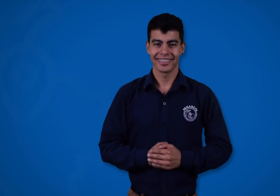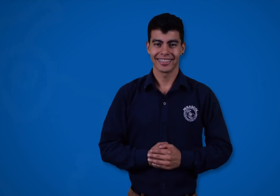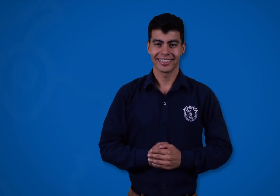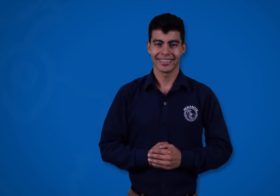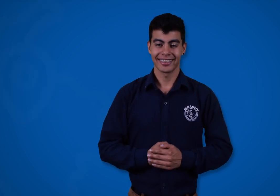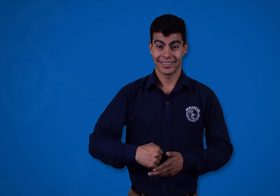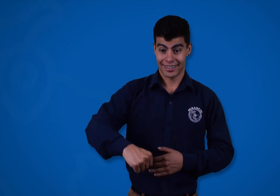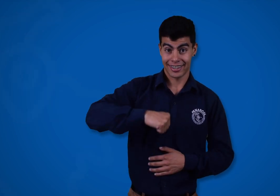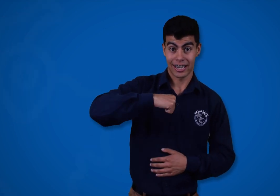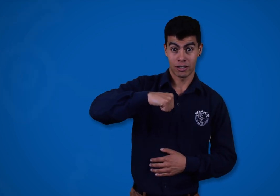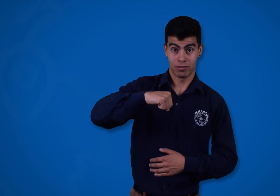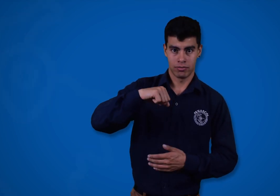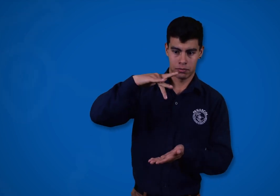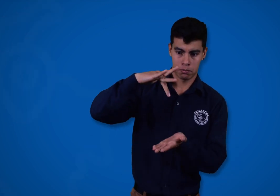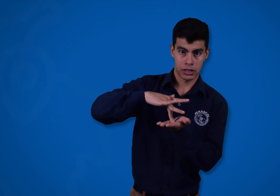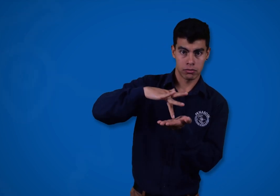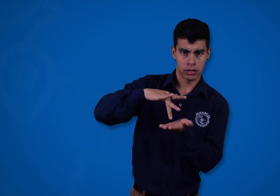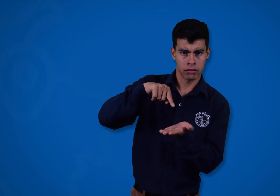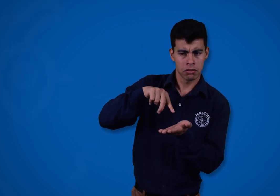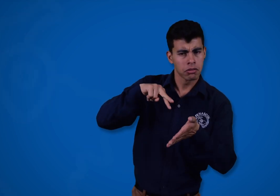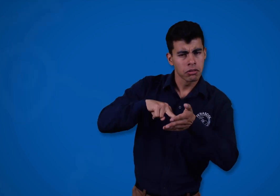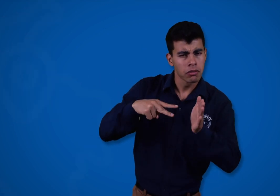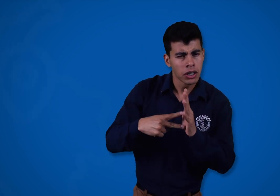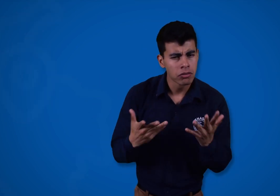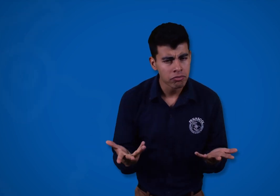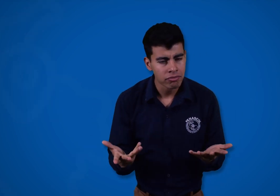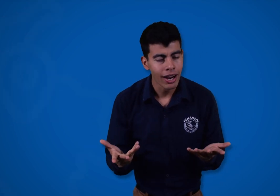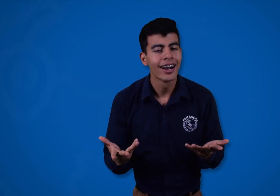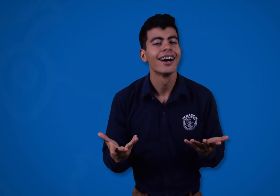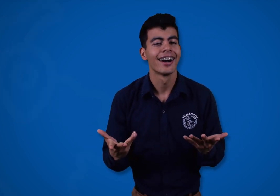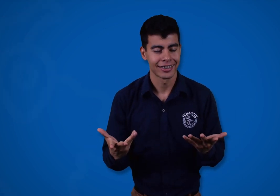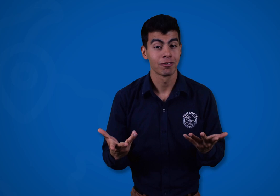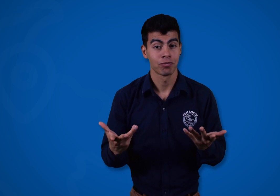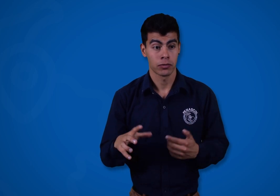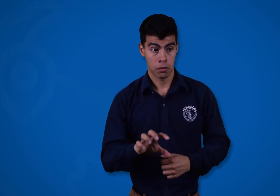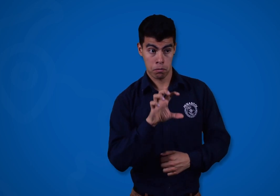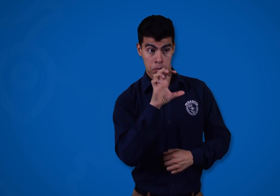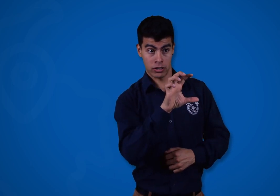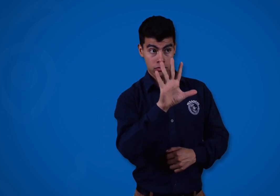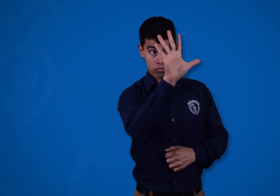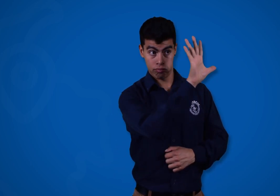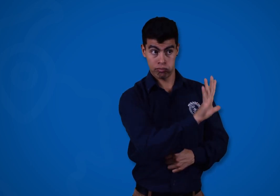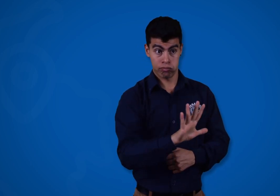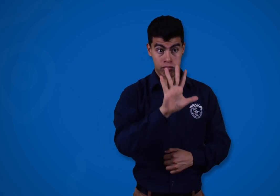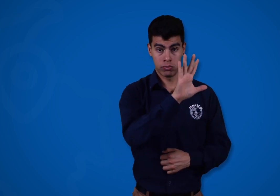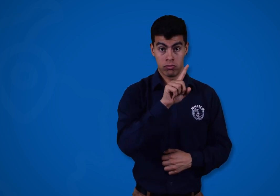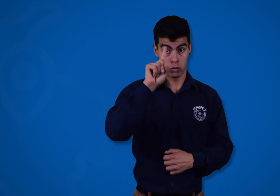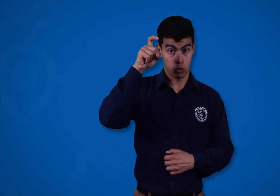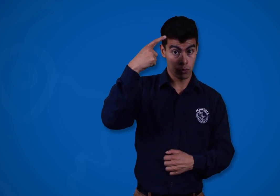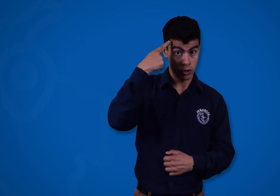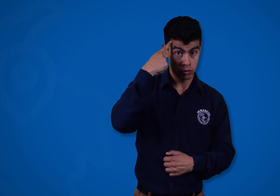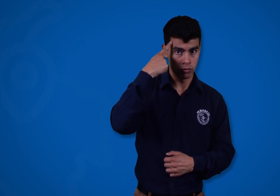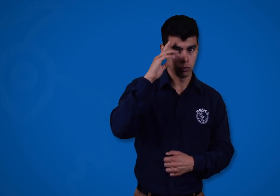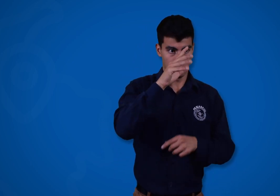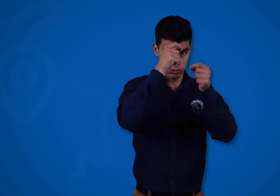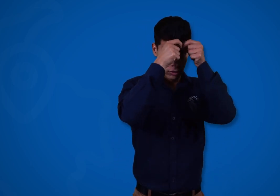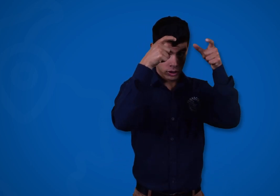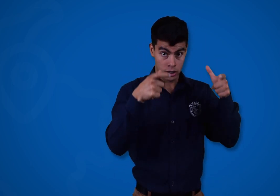¿Qué quiere decir tener el derecho a la participación? dentro de la estructura del Estado de un país se encuentran los